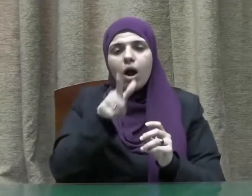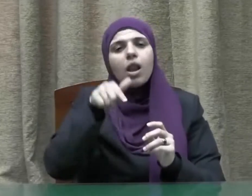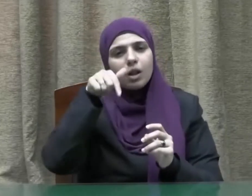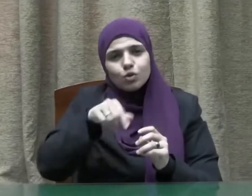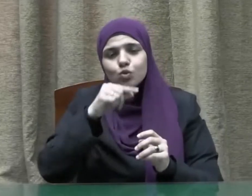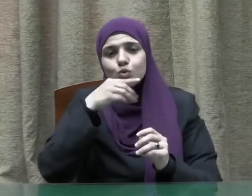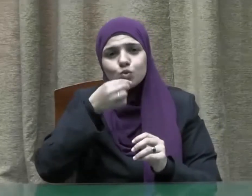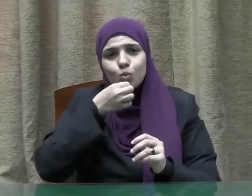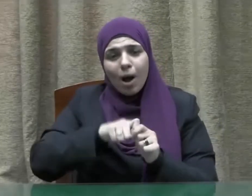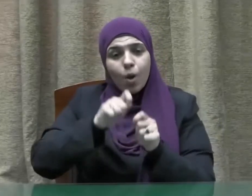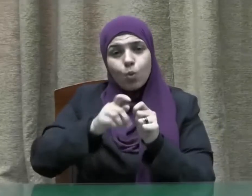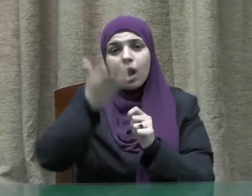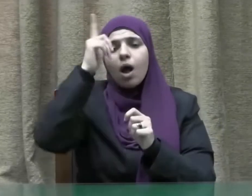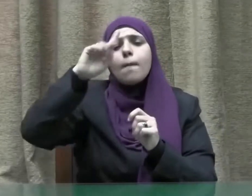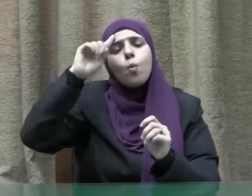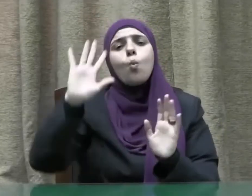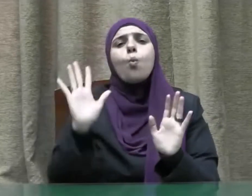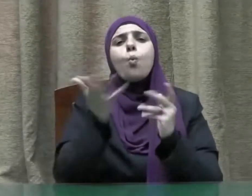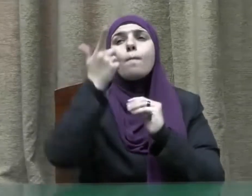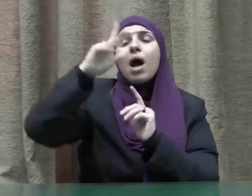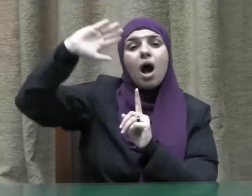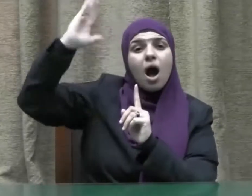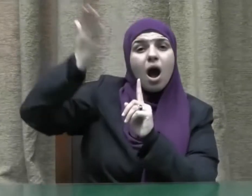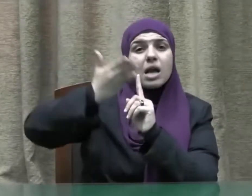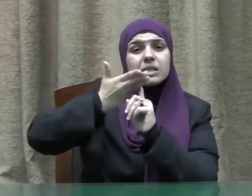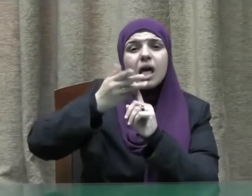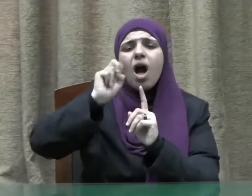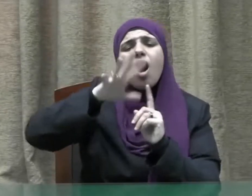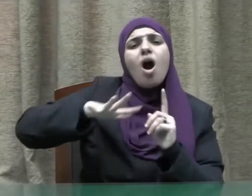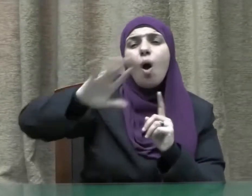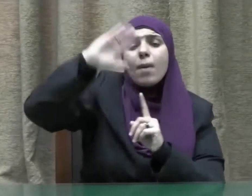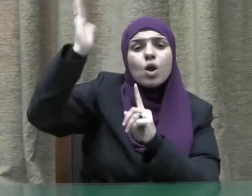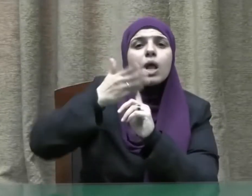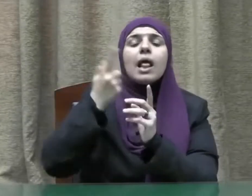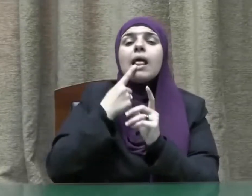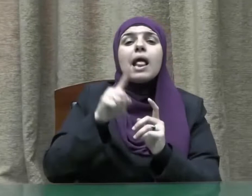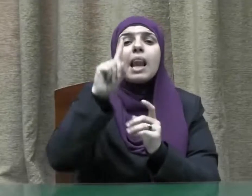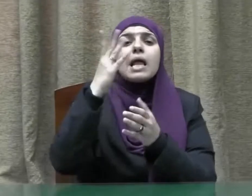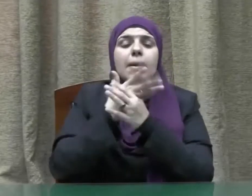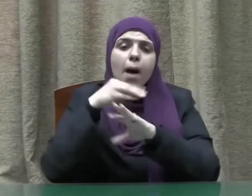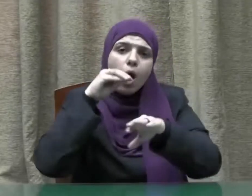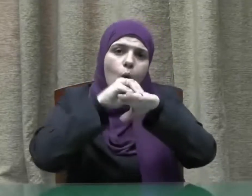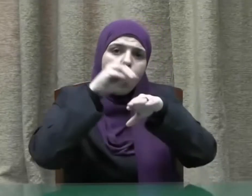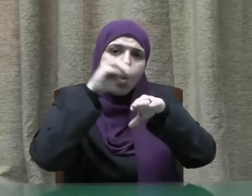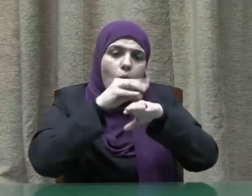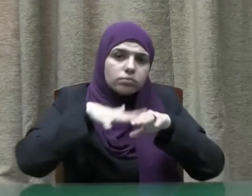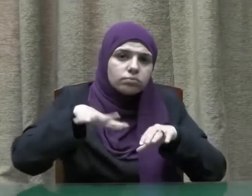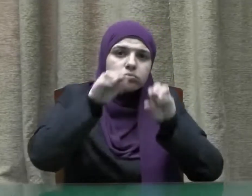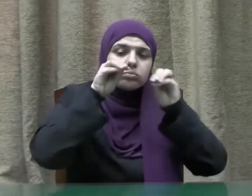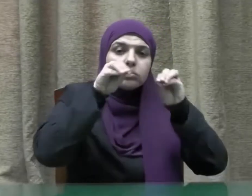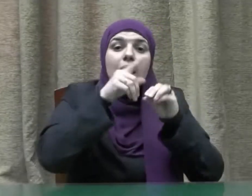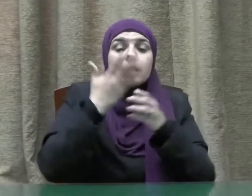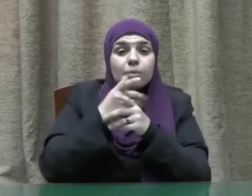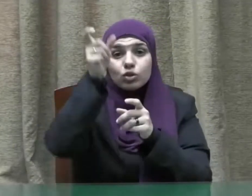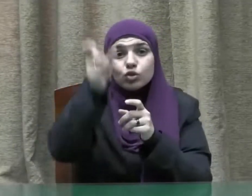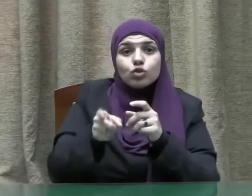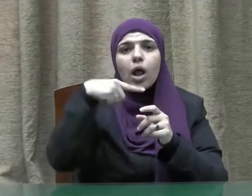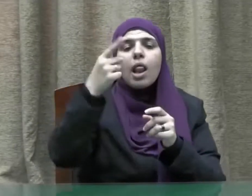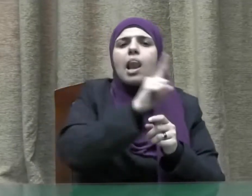تعالى وما أرسلنا من قبلك من رسول إلا نوحي إليه أنه لا